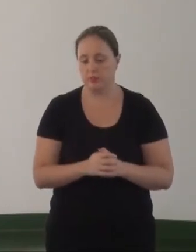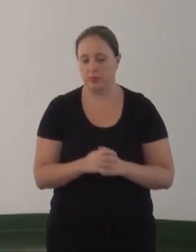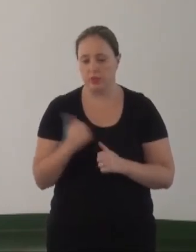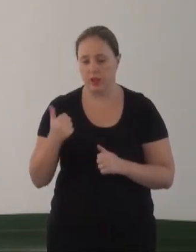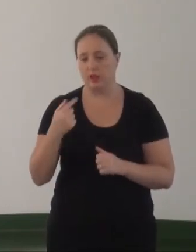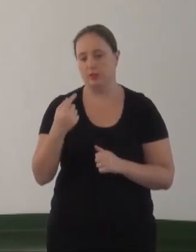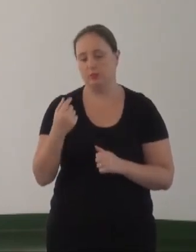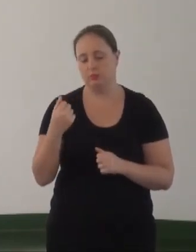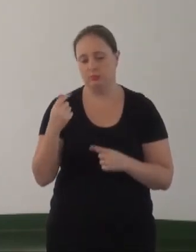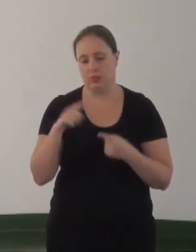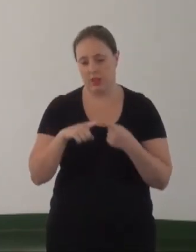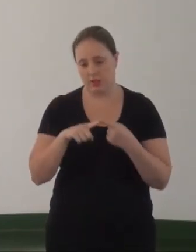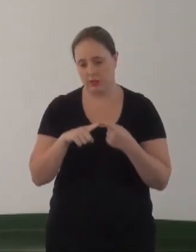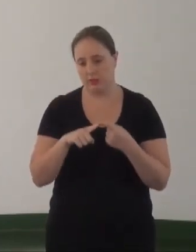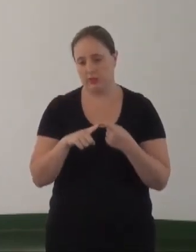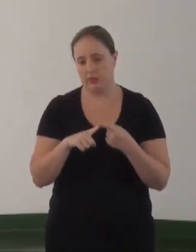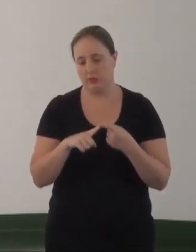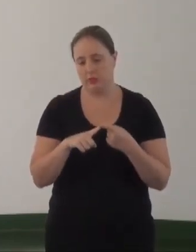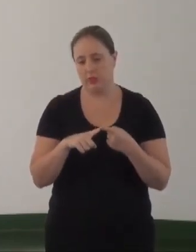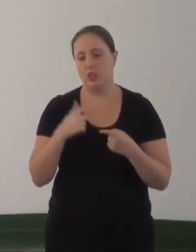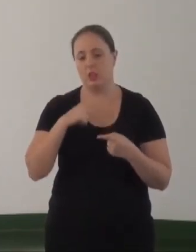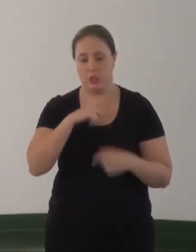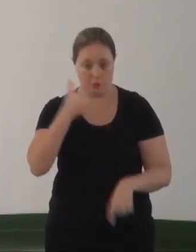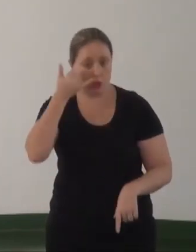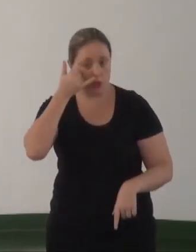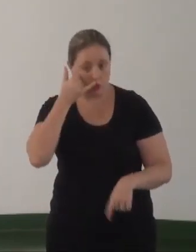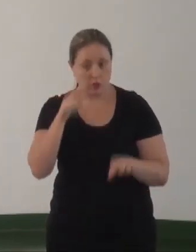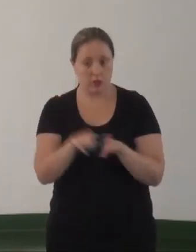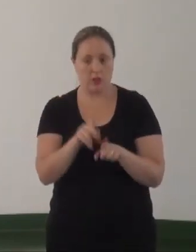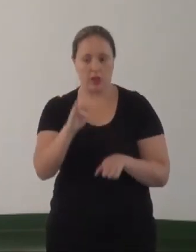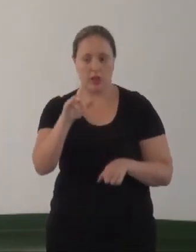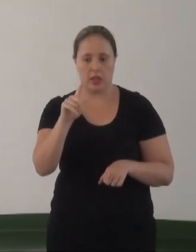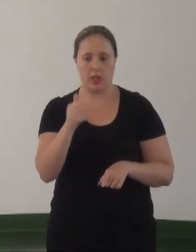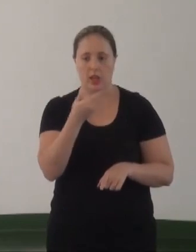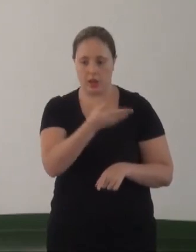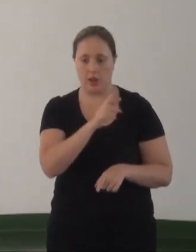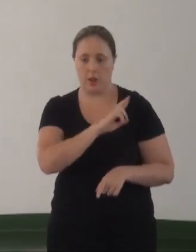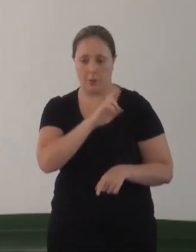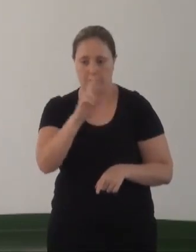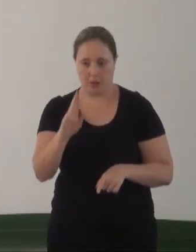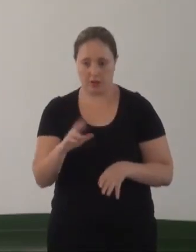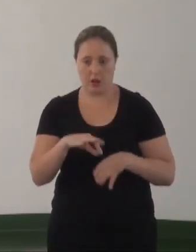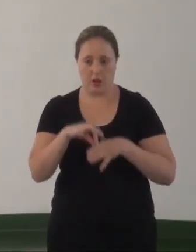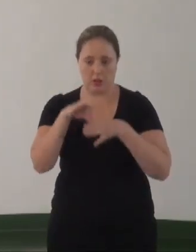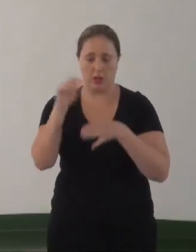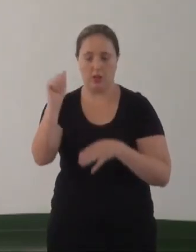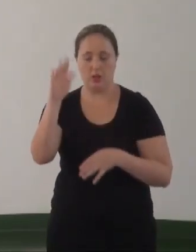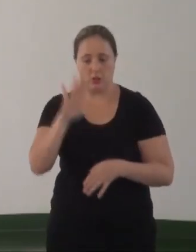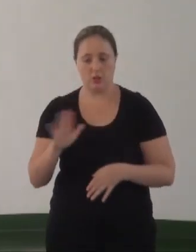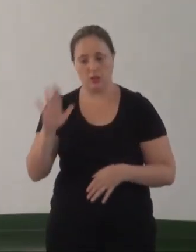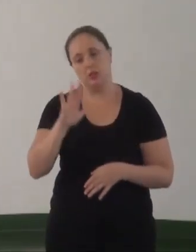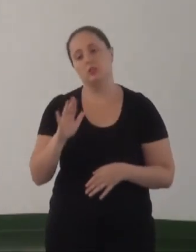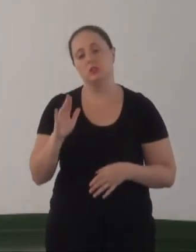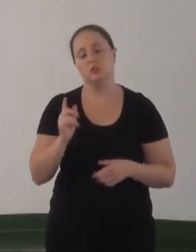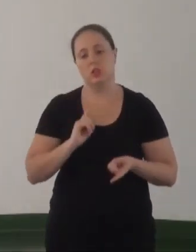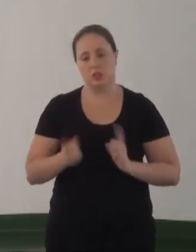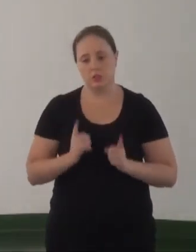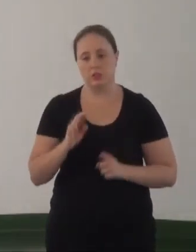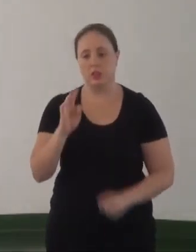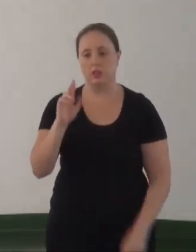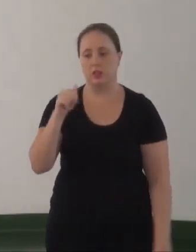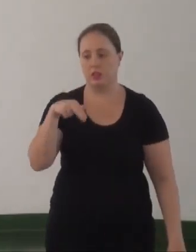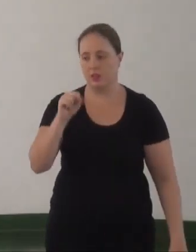como representação arte gay, meu e-mail e meu telefone, a Keila Simpson, a representante da Associação Nacional das Travestis e